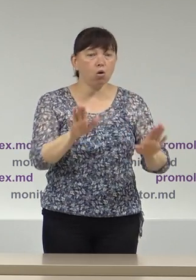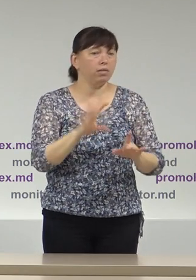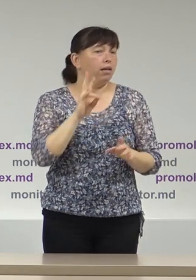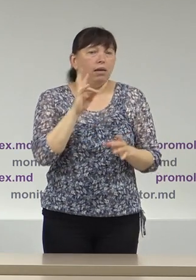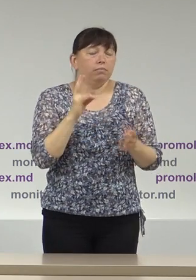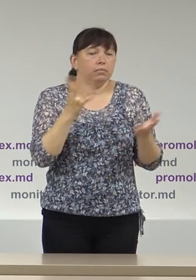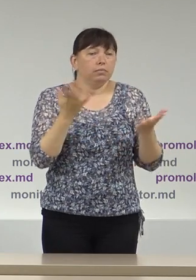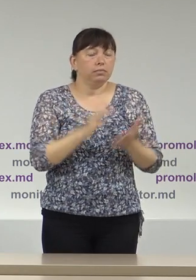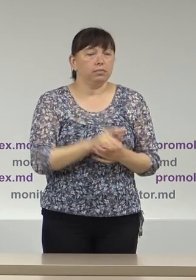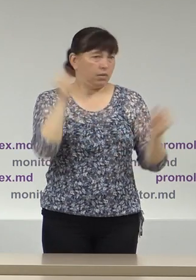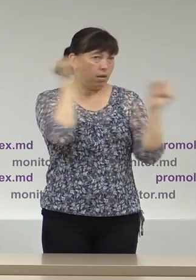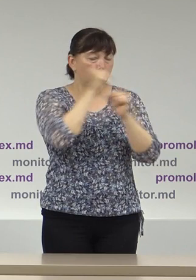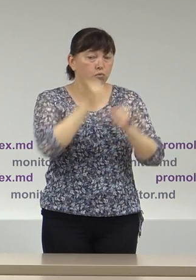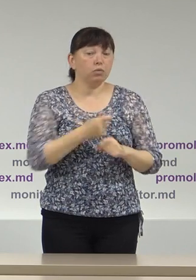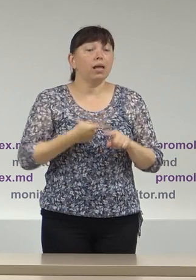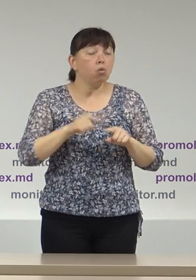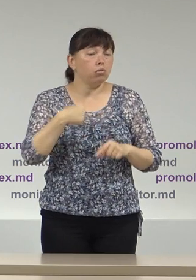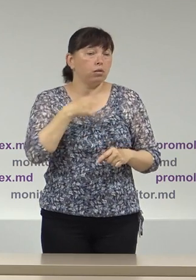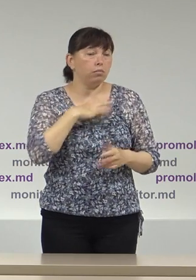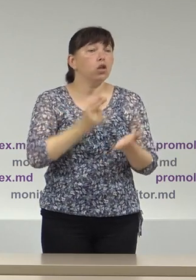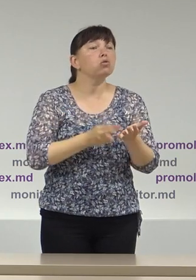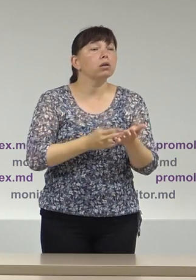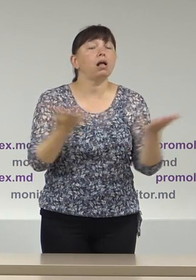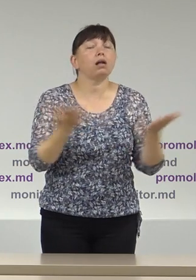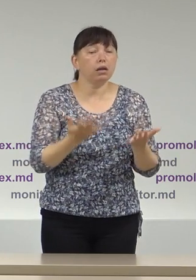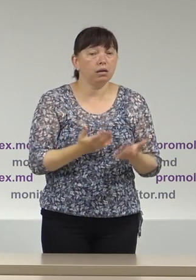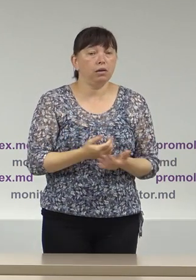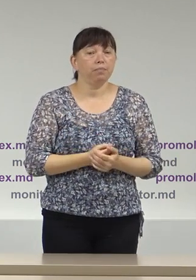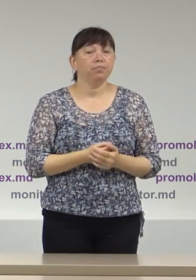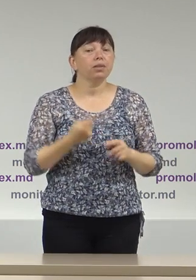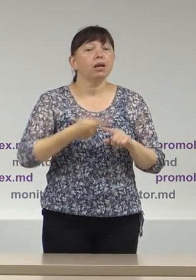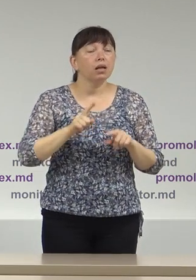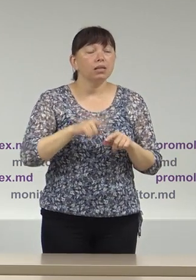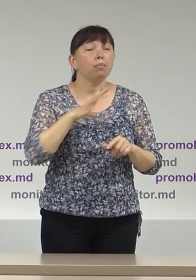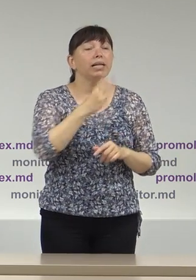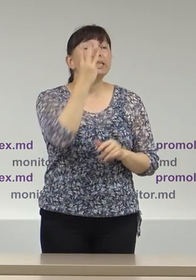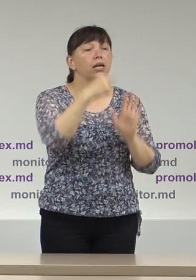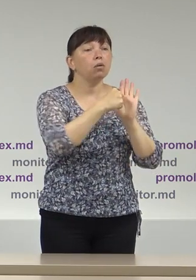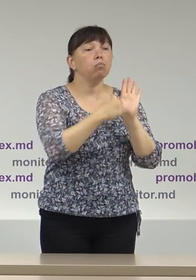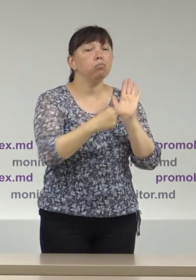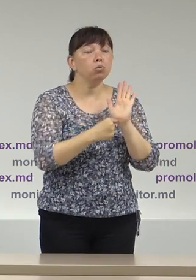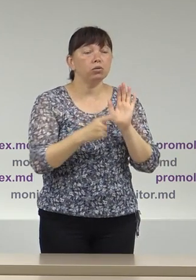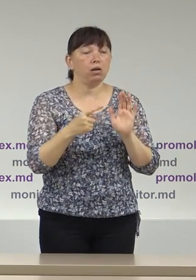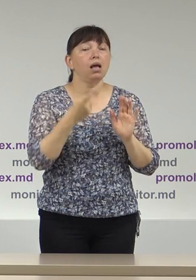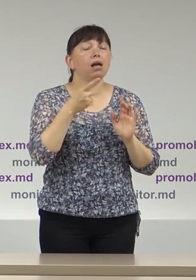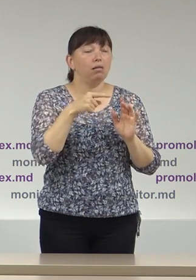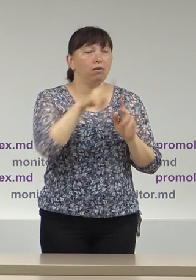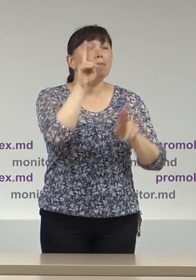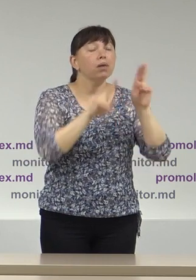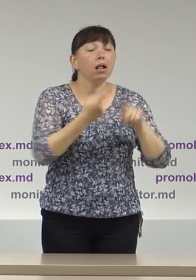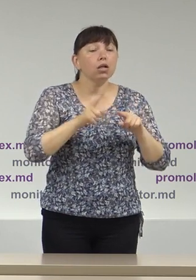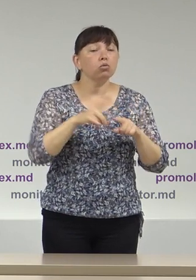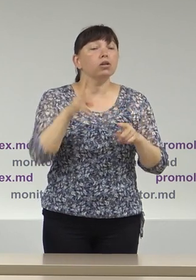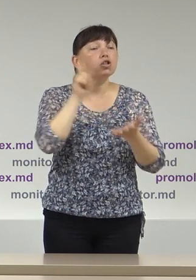Printre argumentele prezentate, au fost următoarele. Omiterea celor trei criterii pentru stabilirea secților de votare peste